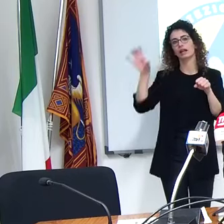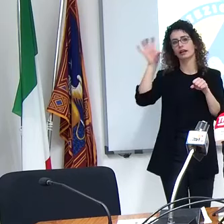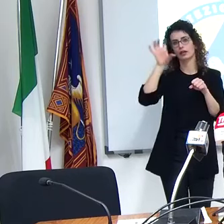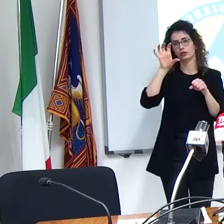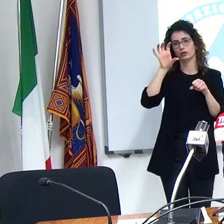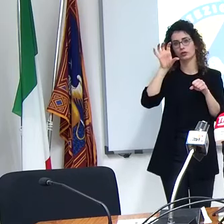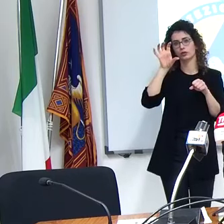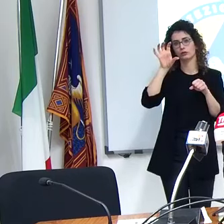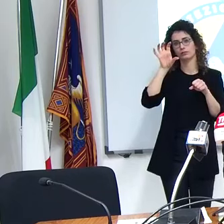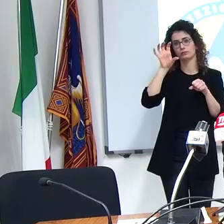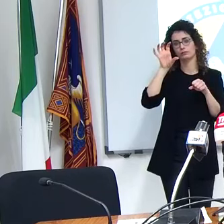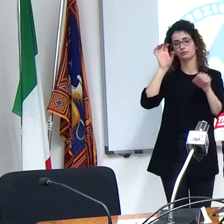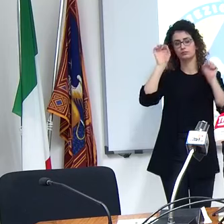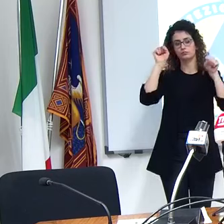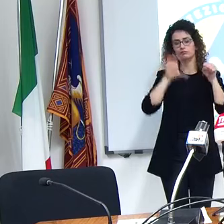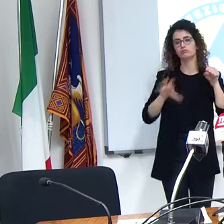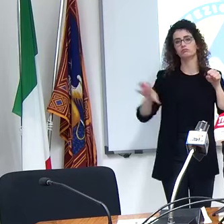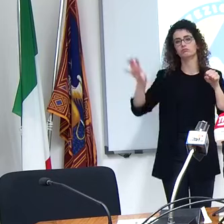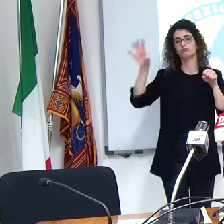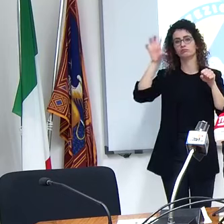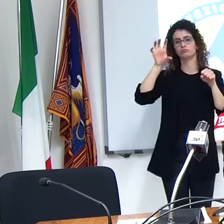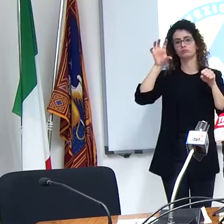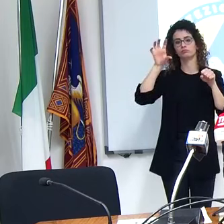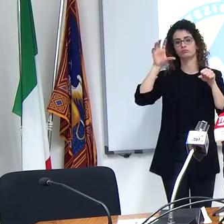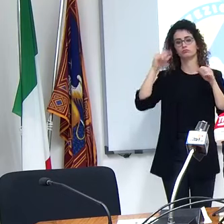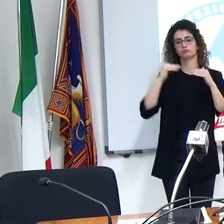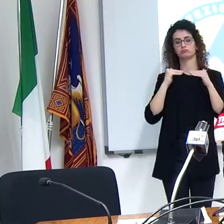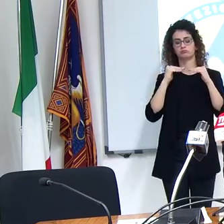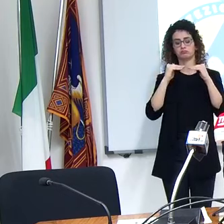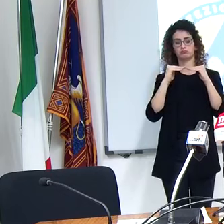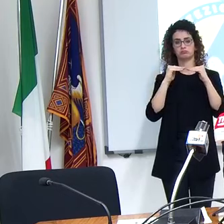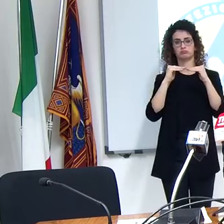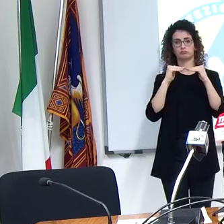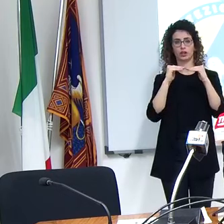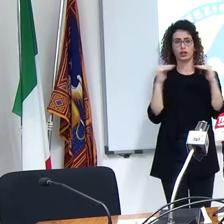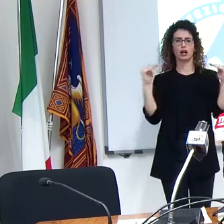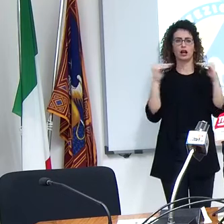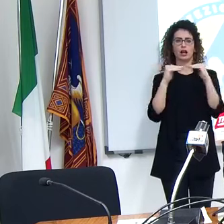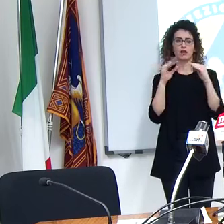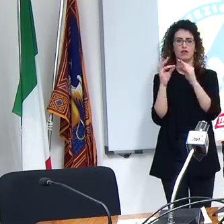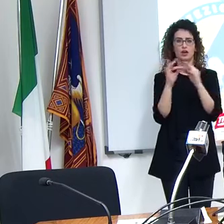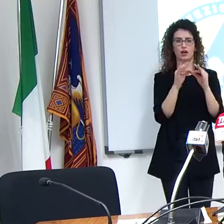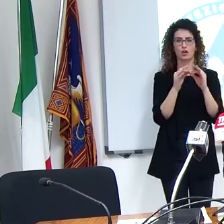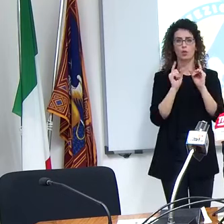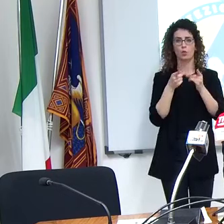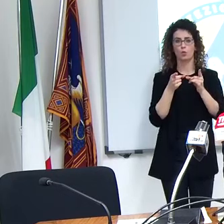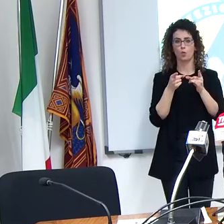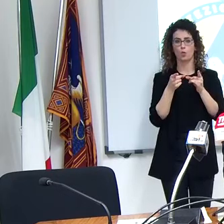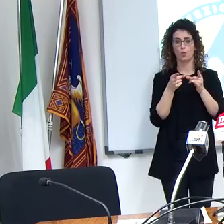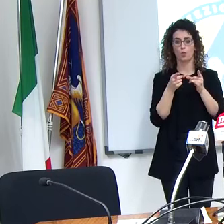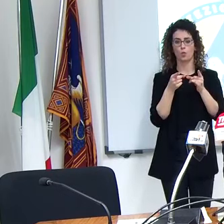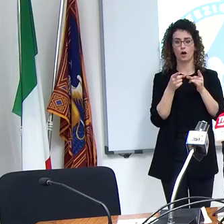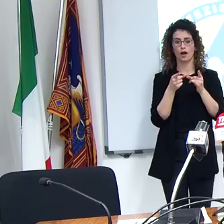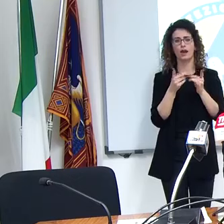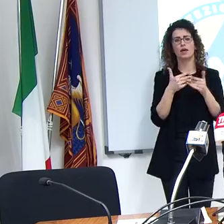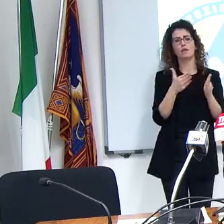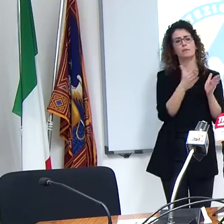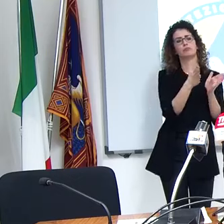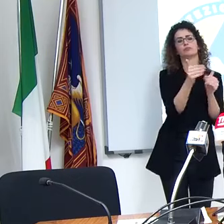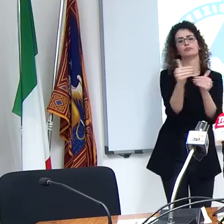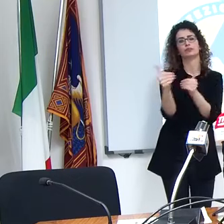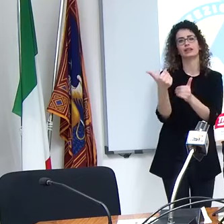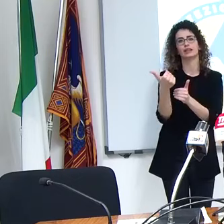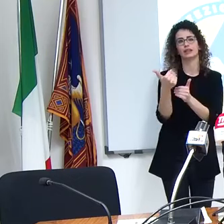determinato il livello più appropriato con riguardo alla circoscrizione dei distretti che hanno